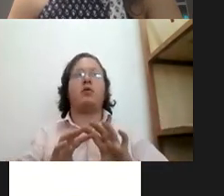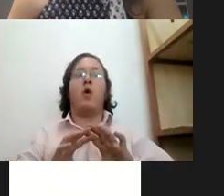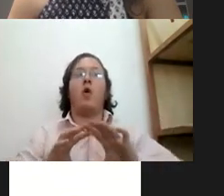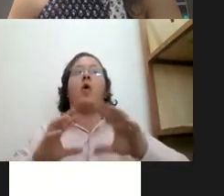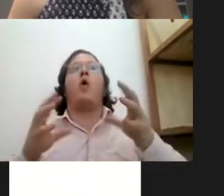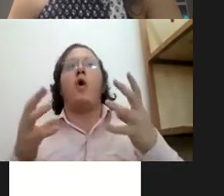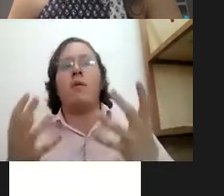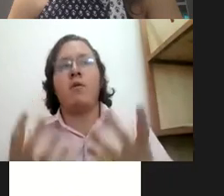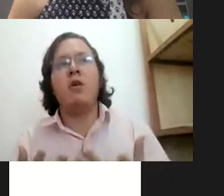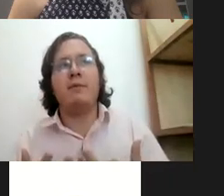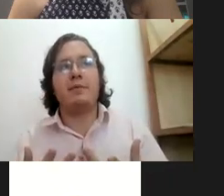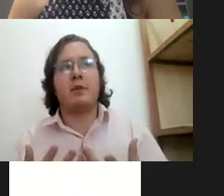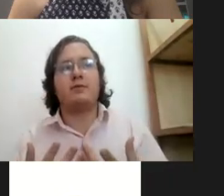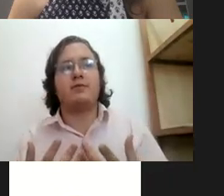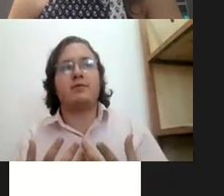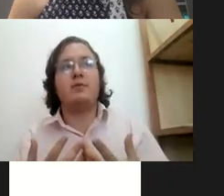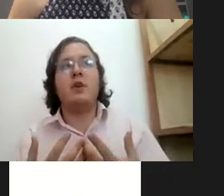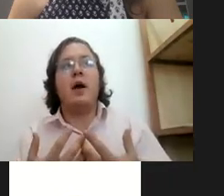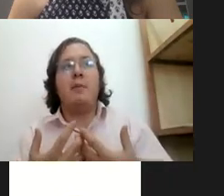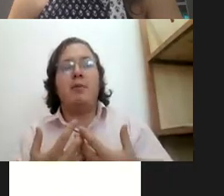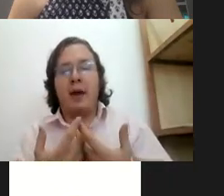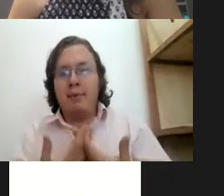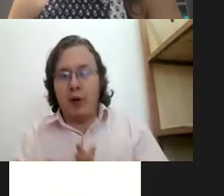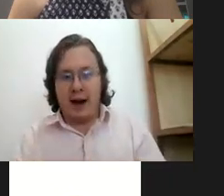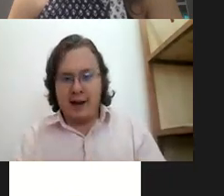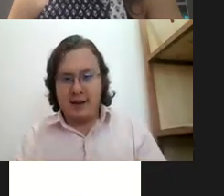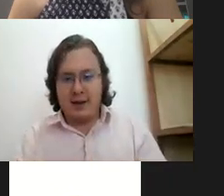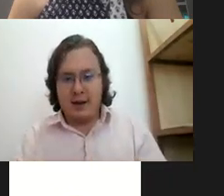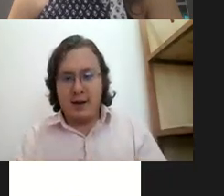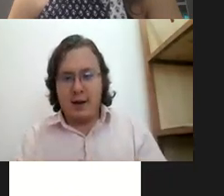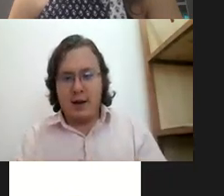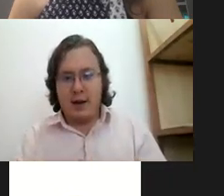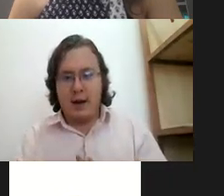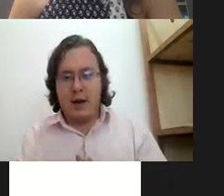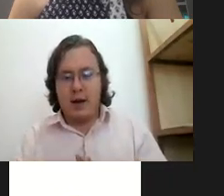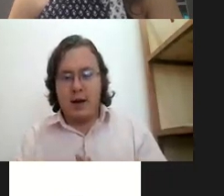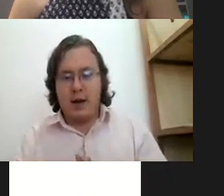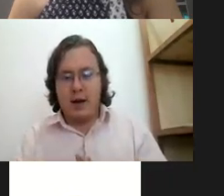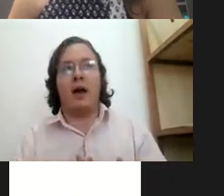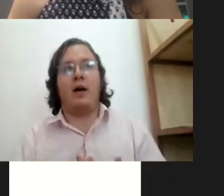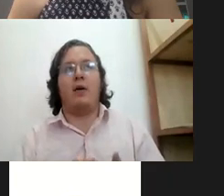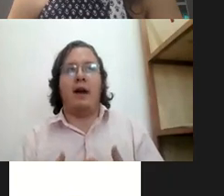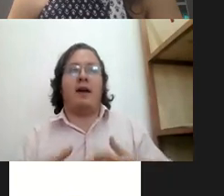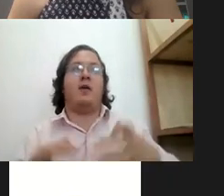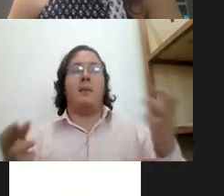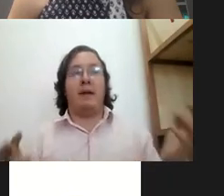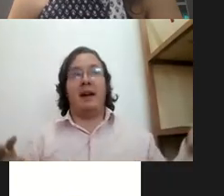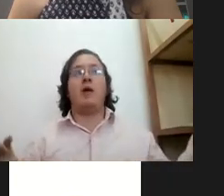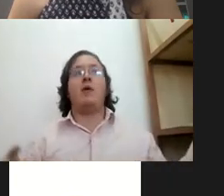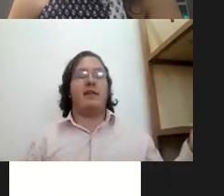cómo poder apoyarles sí porque aprender lengua de